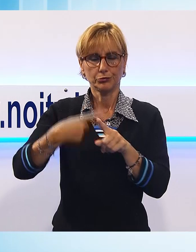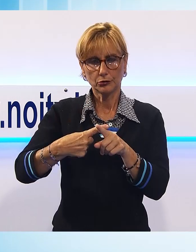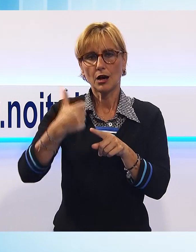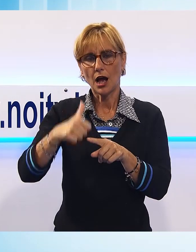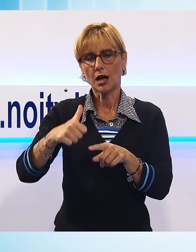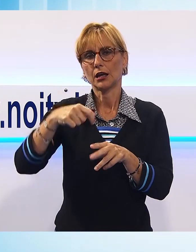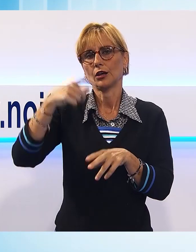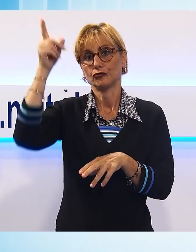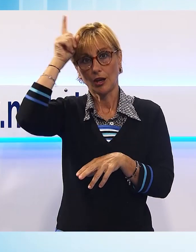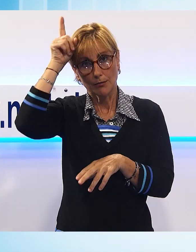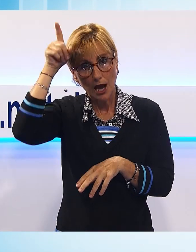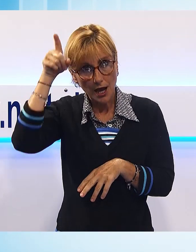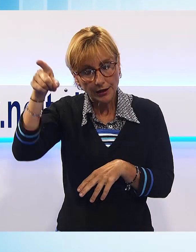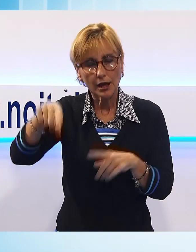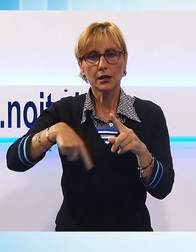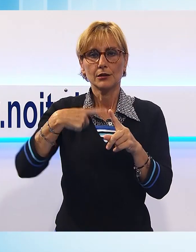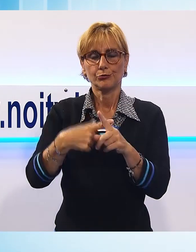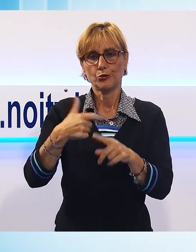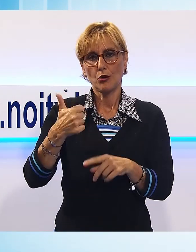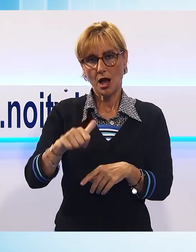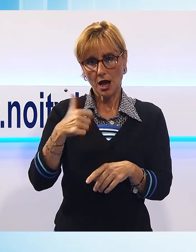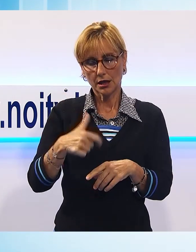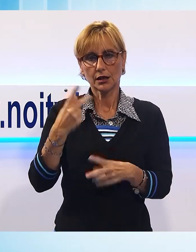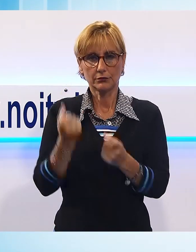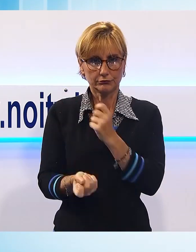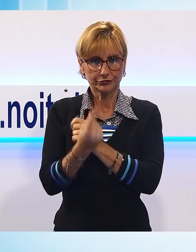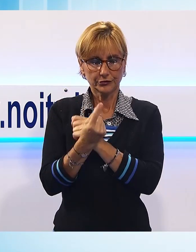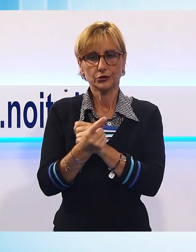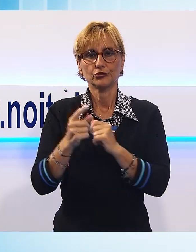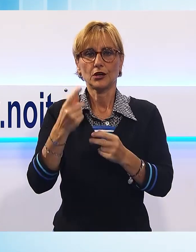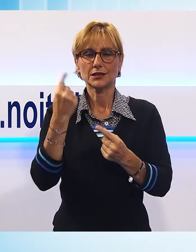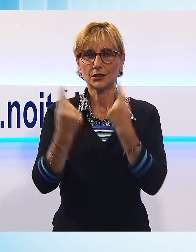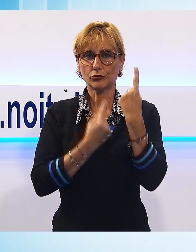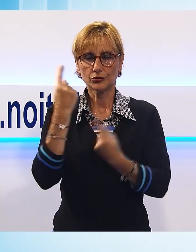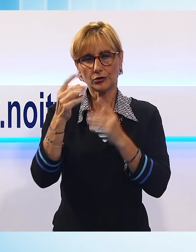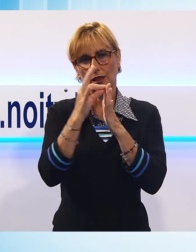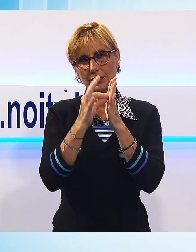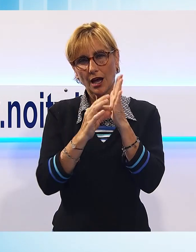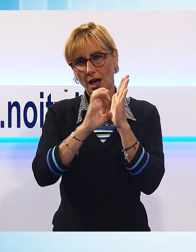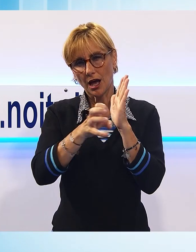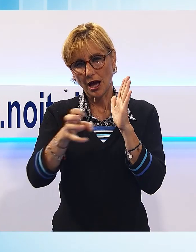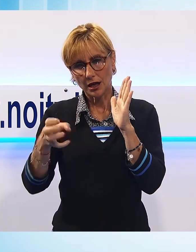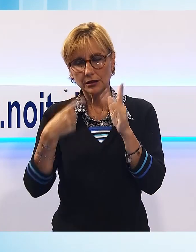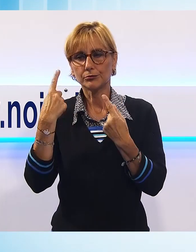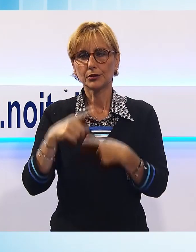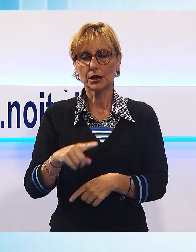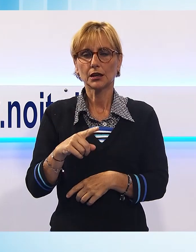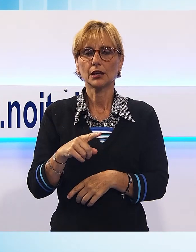il fatto che apparendo anche, venendo fuori tutta una serie di dati su